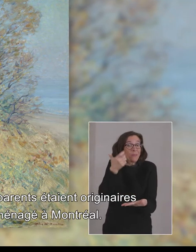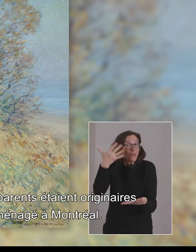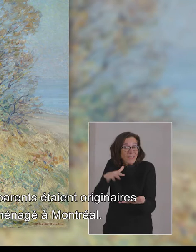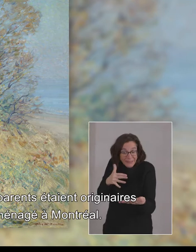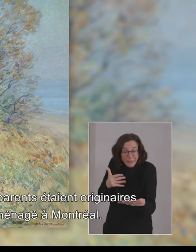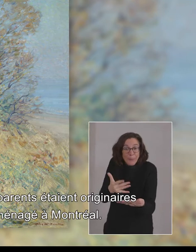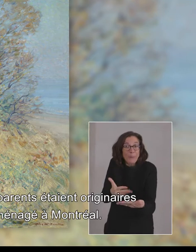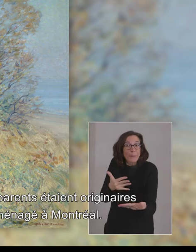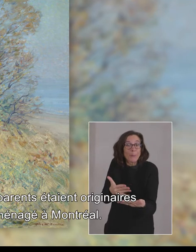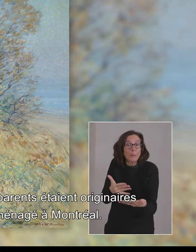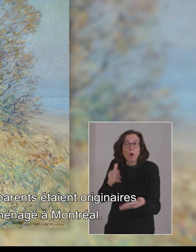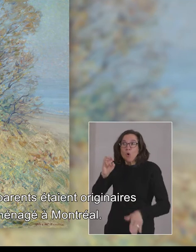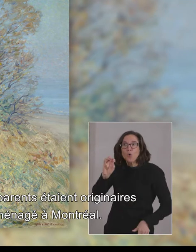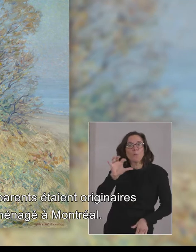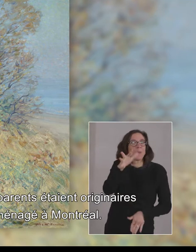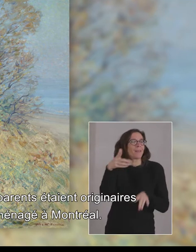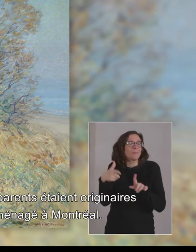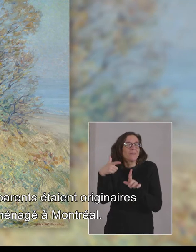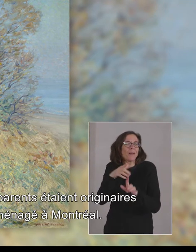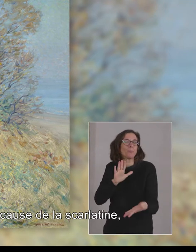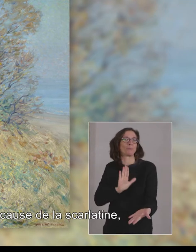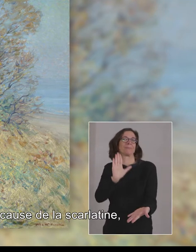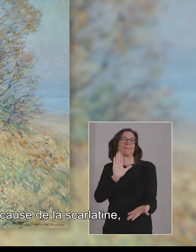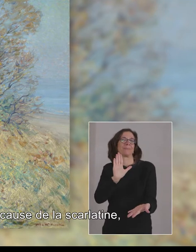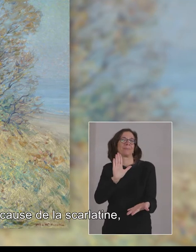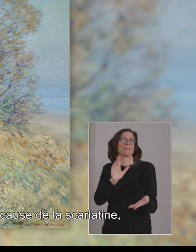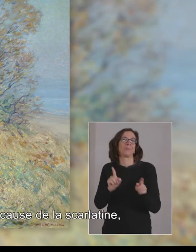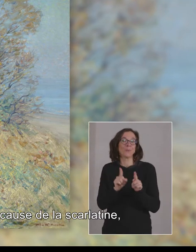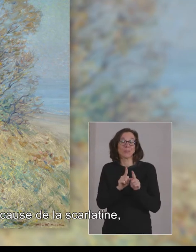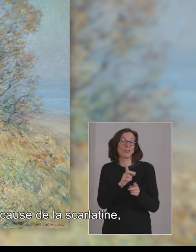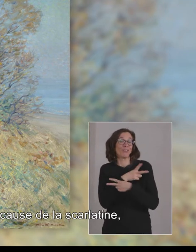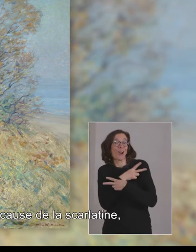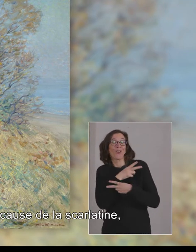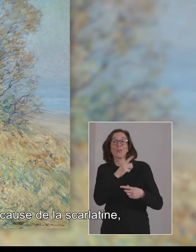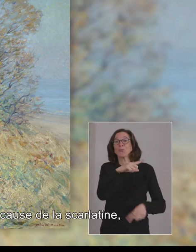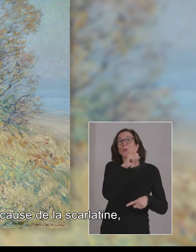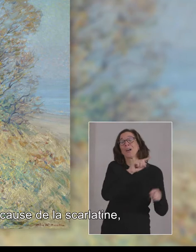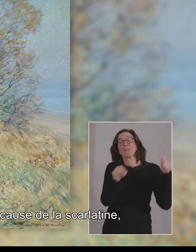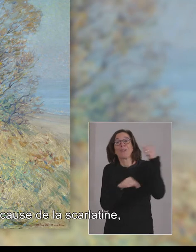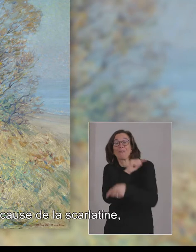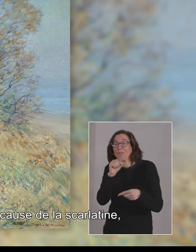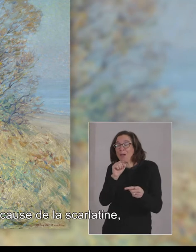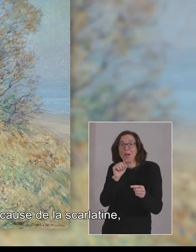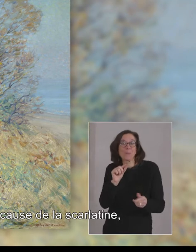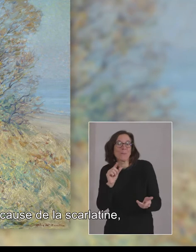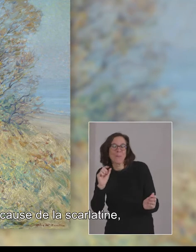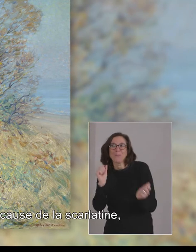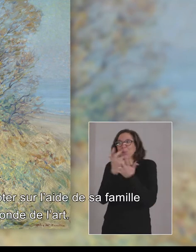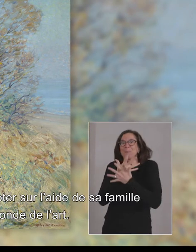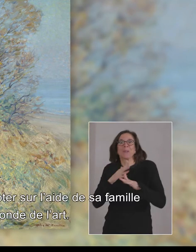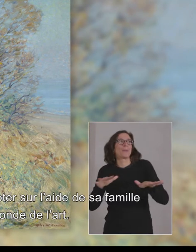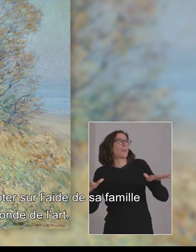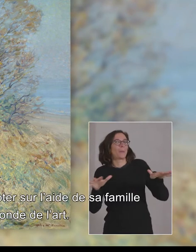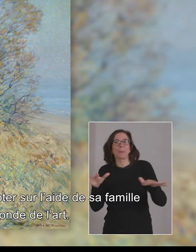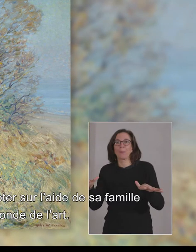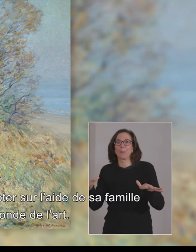Elle devient sourde durant sa petite enfance à cause de la scarlatine et va devoir apprendre à lire sur les lèvres.